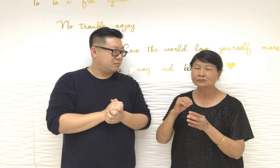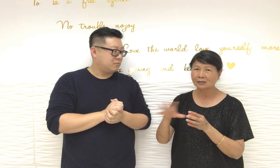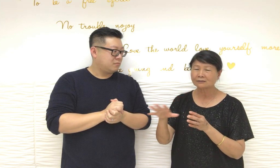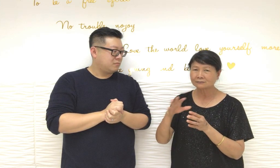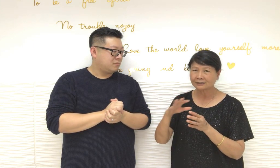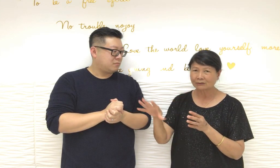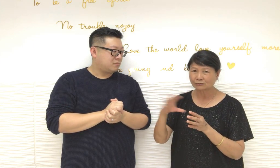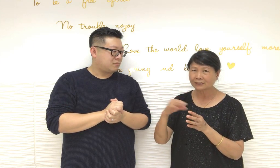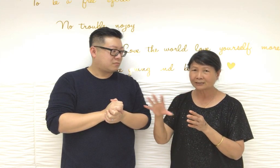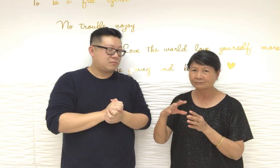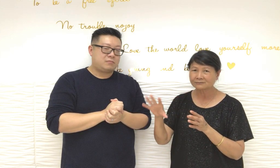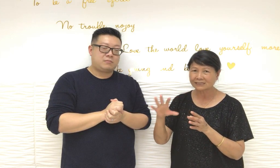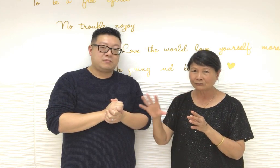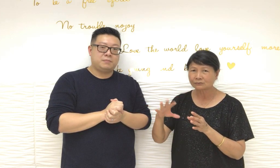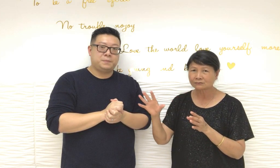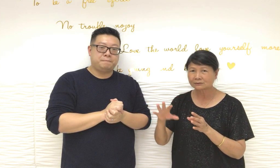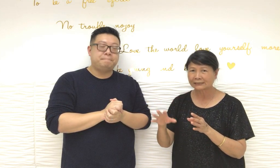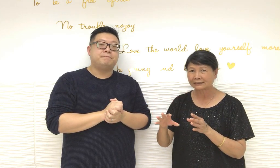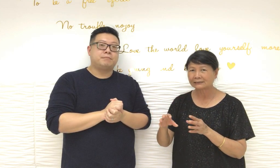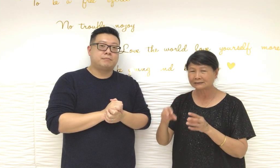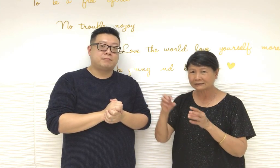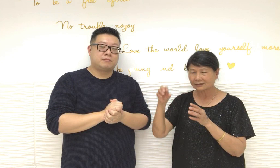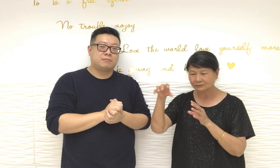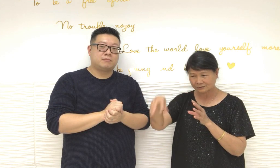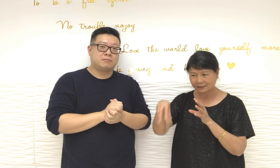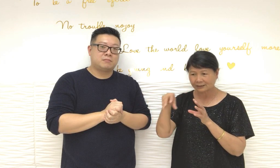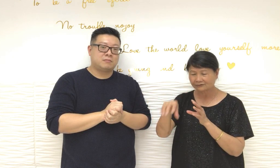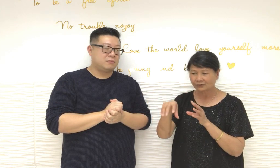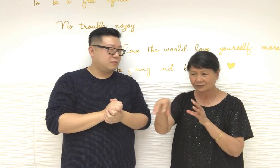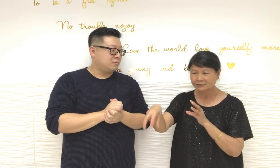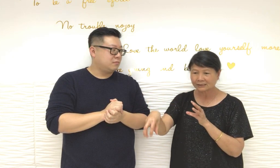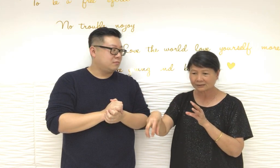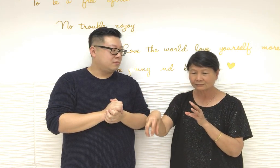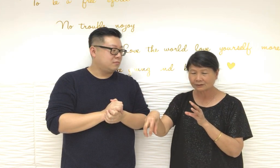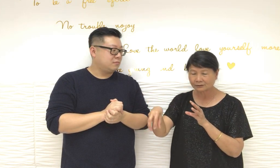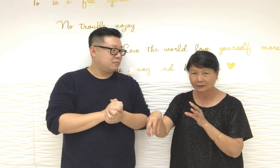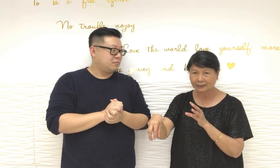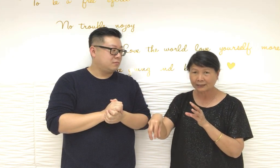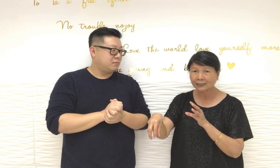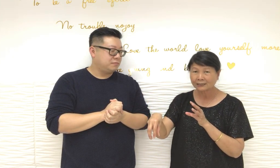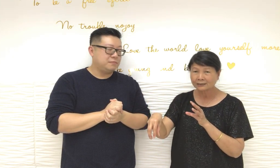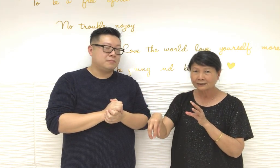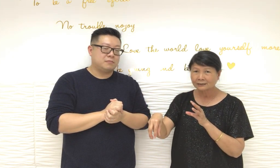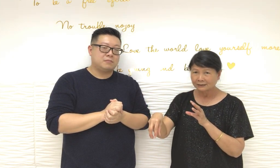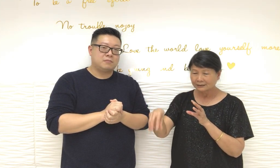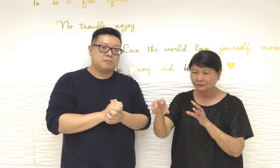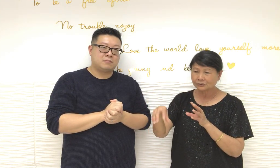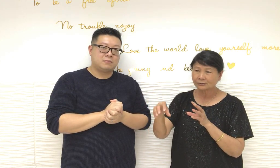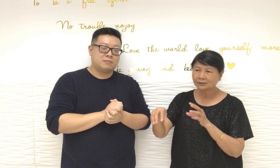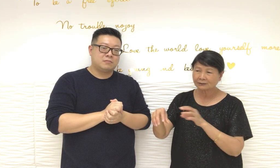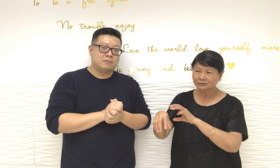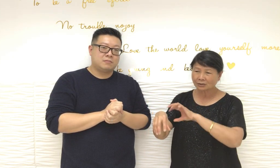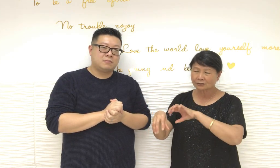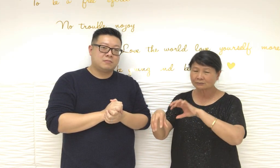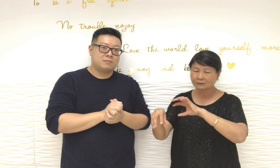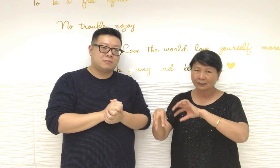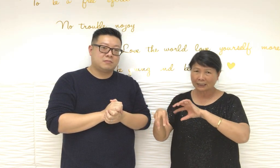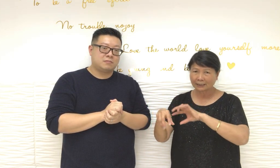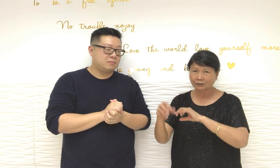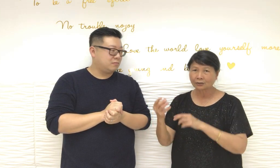想流得那麼走的嗯你就只放一隻這樣嗯如果你說想它